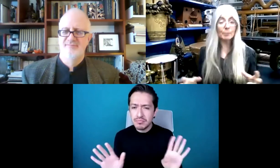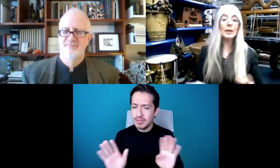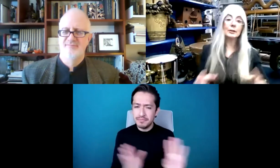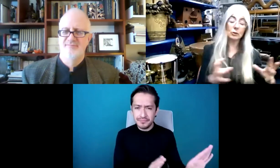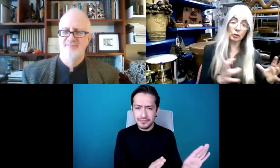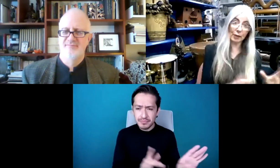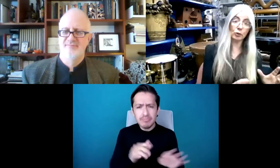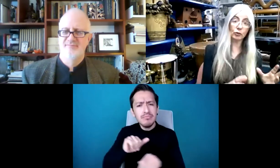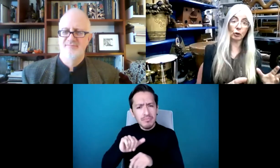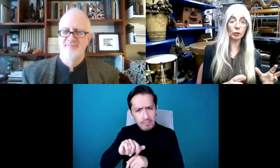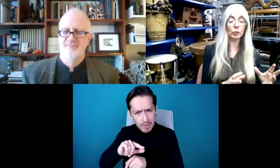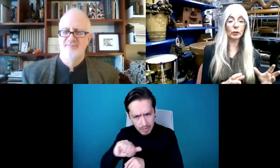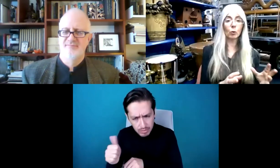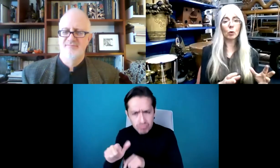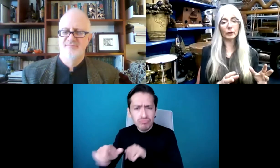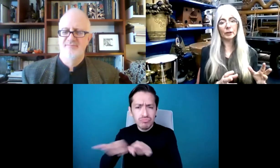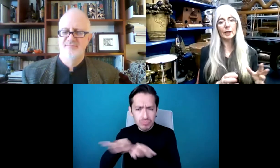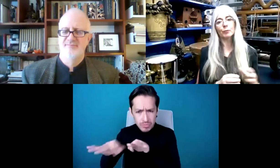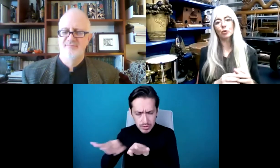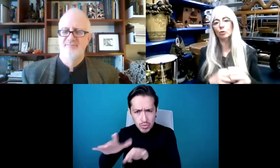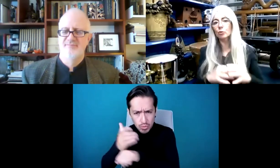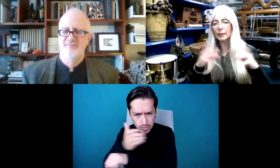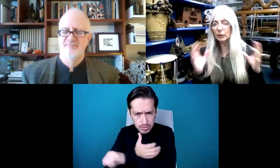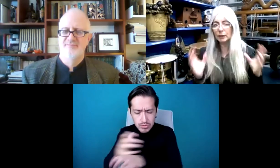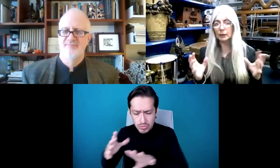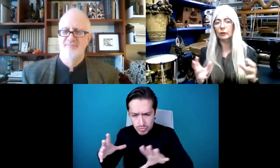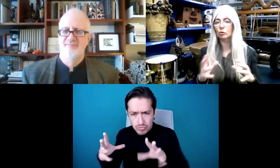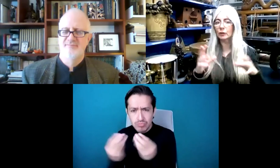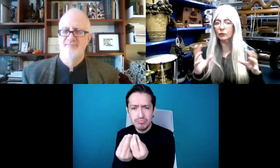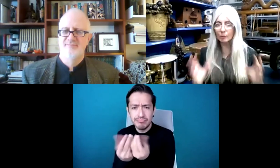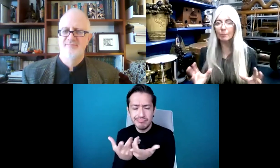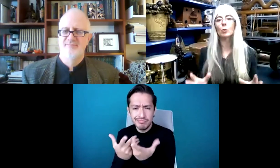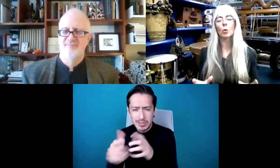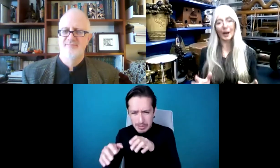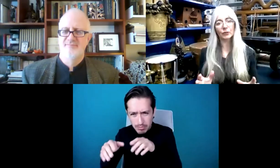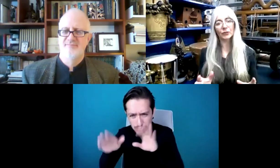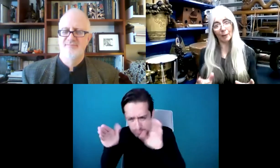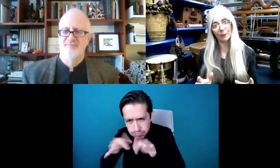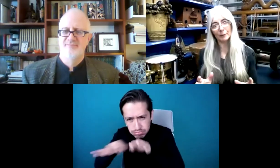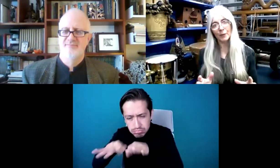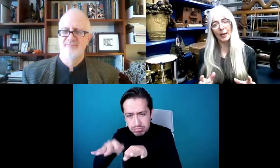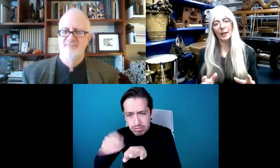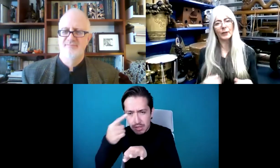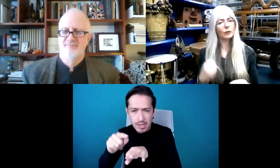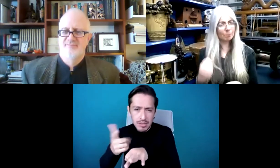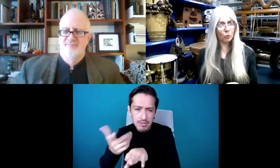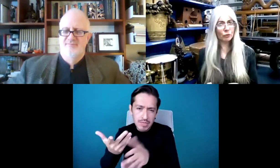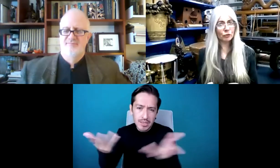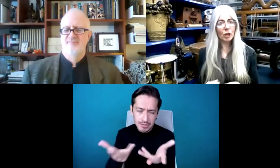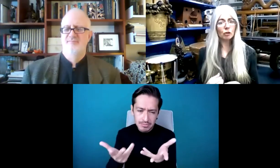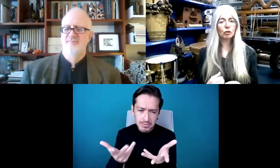colegas como equipo para obtener el resultado. Entonces es muy claro, muy sencillo